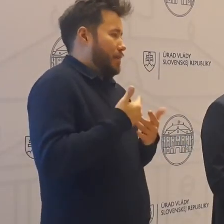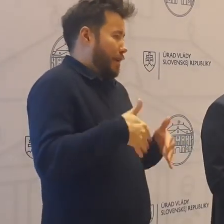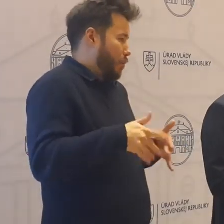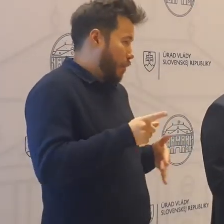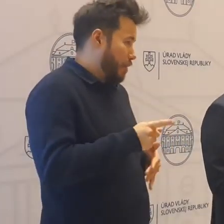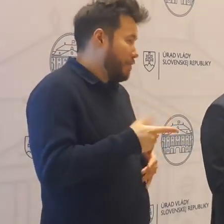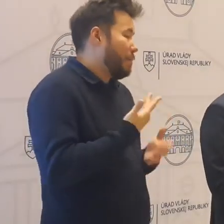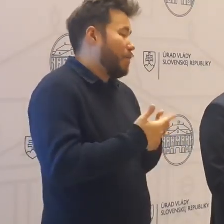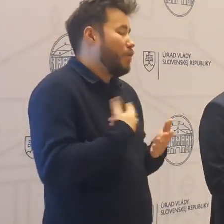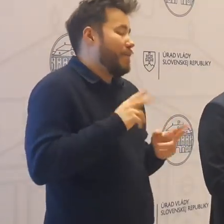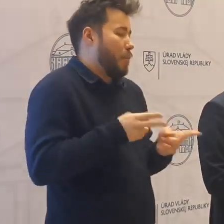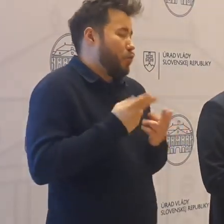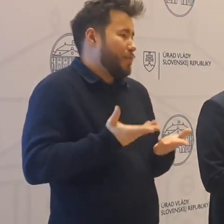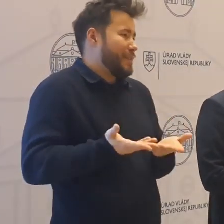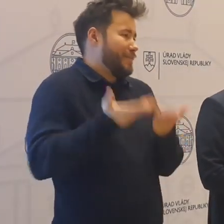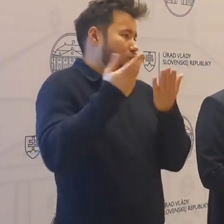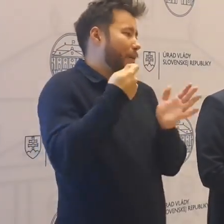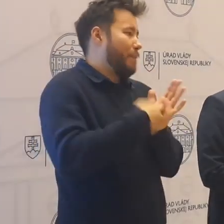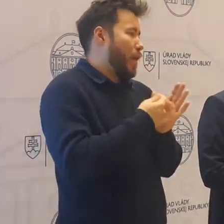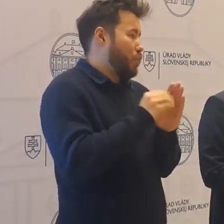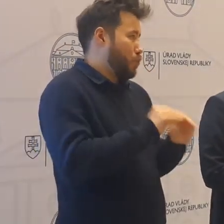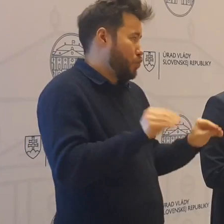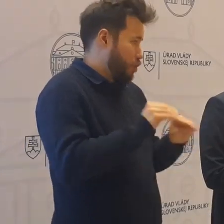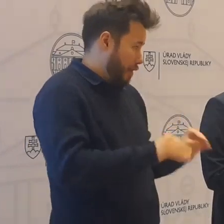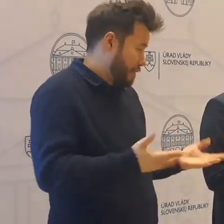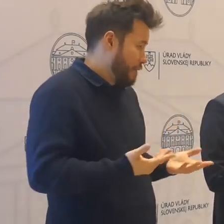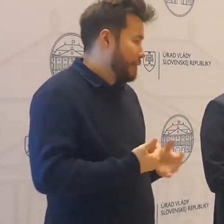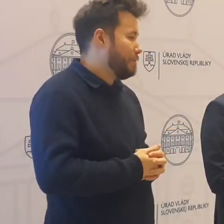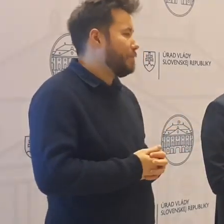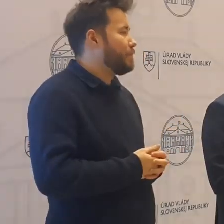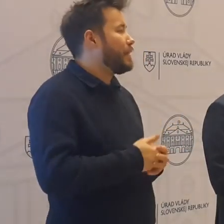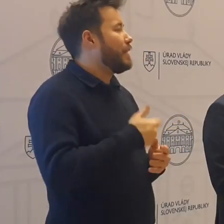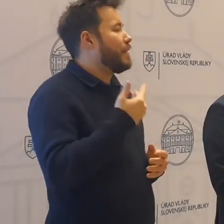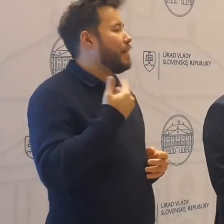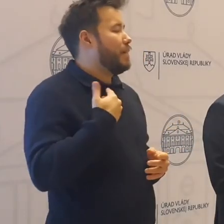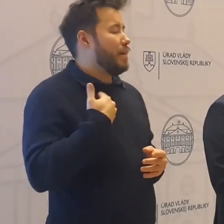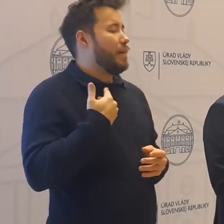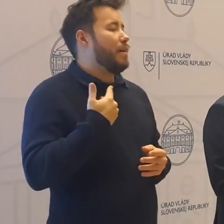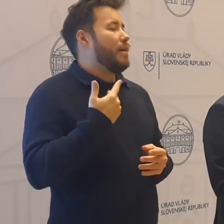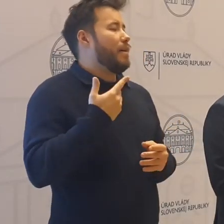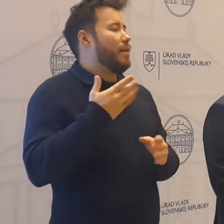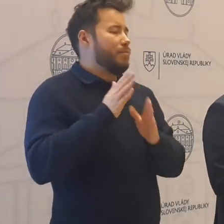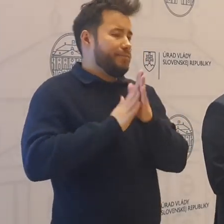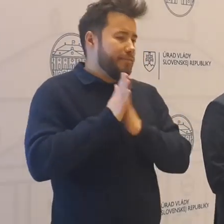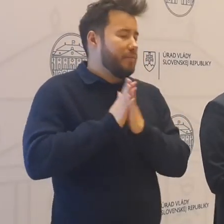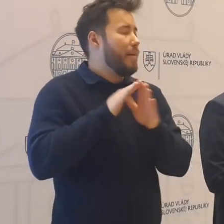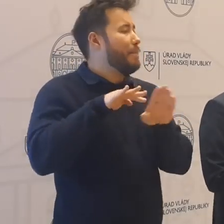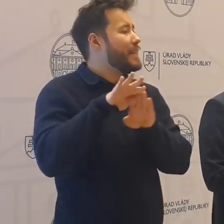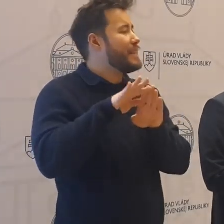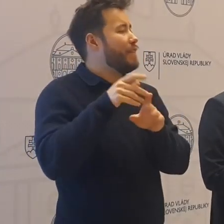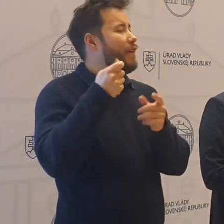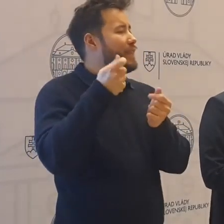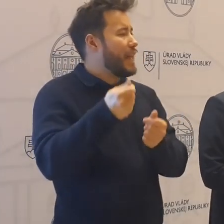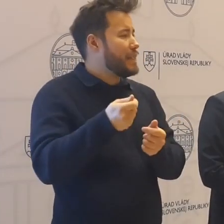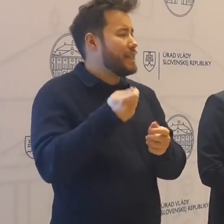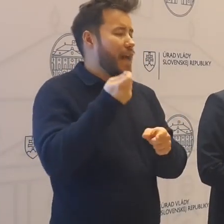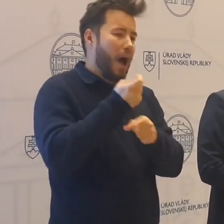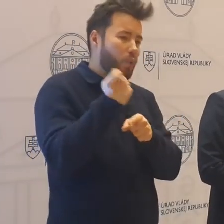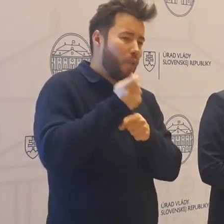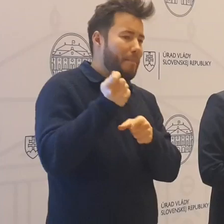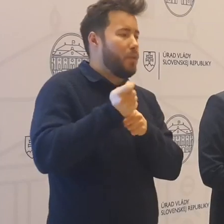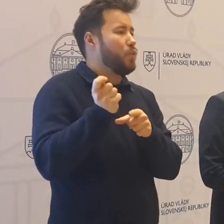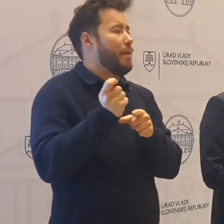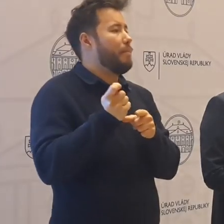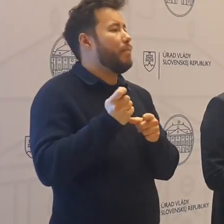ani nemôžeme zvyšovať platov učiteľov. My sme argumentovali smerom k ministerstvu financí, faktami, porovnaniami.